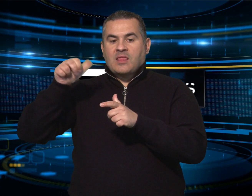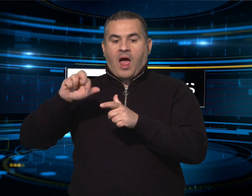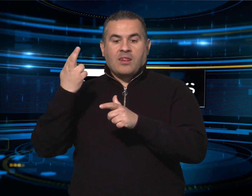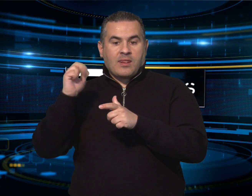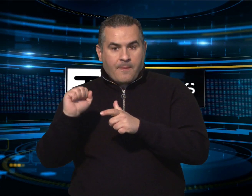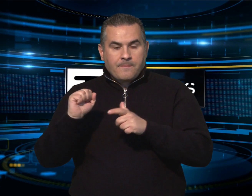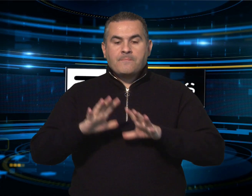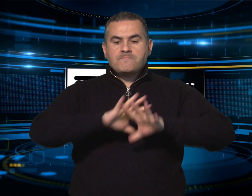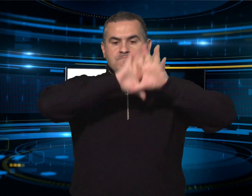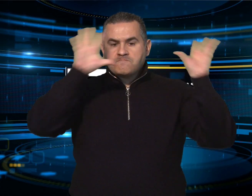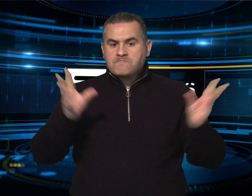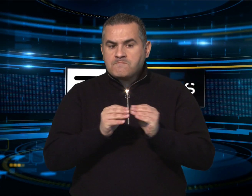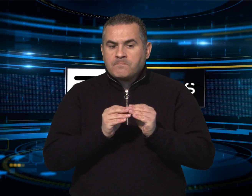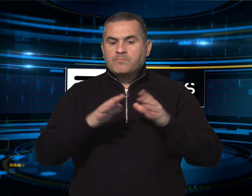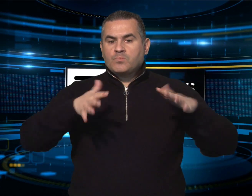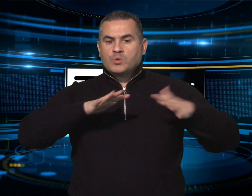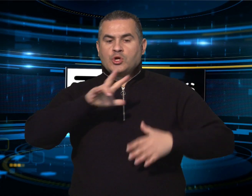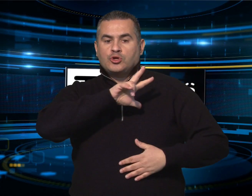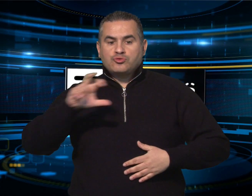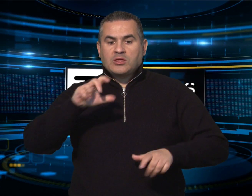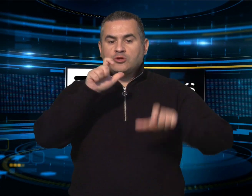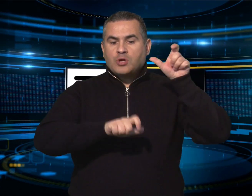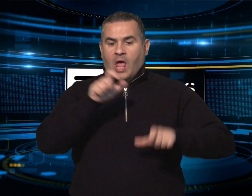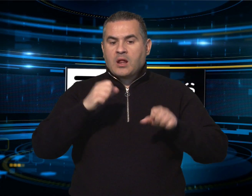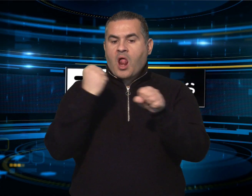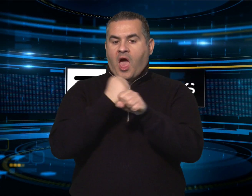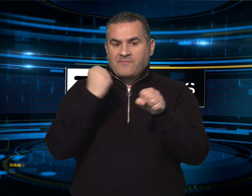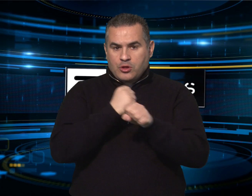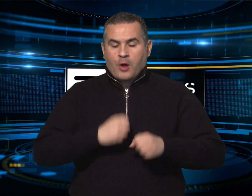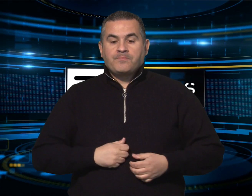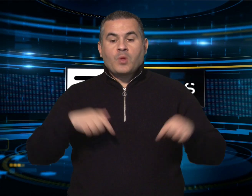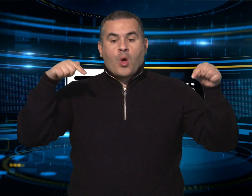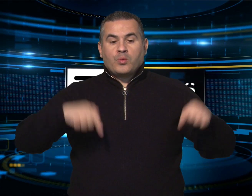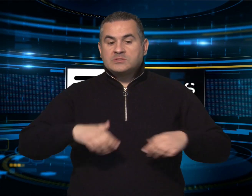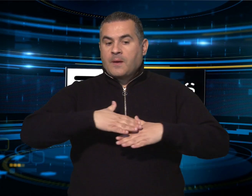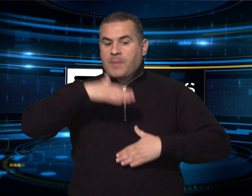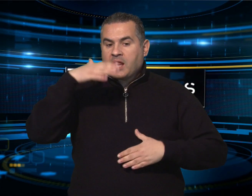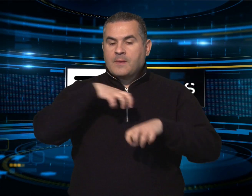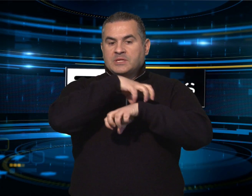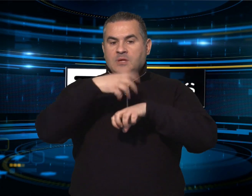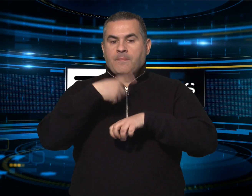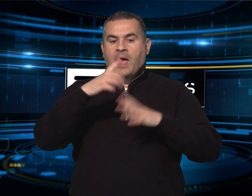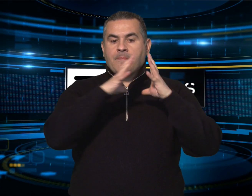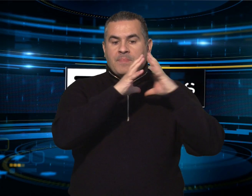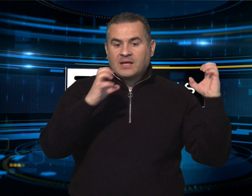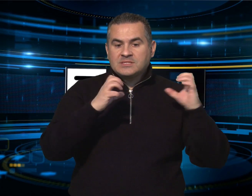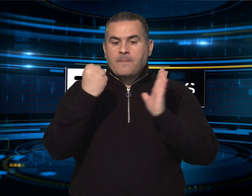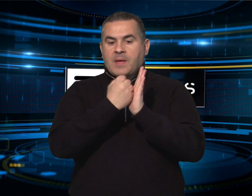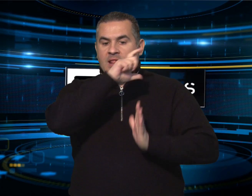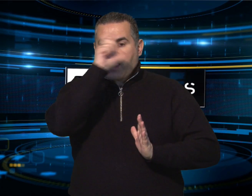Il gruppo interessato è Beltrame, che ha avanzato una manifestazione di interesse non vincolante, che ora è al vaglio del ministero. Il bando, che non ha previsto